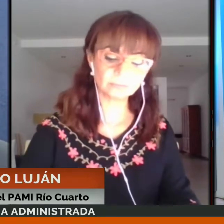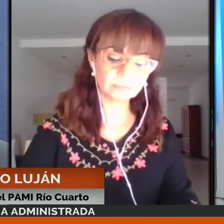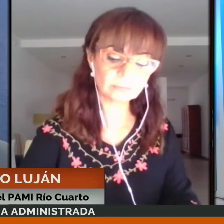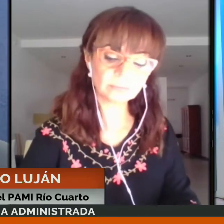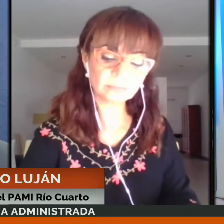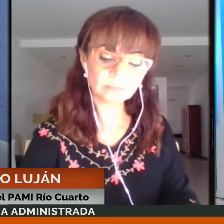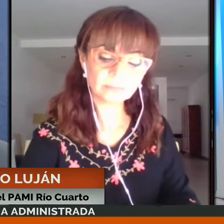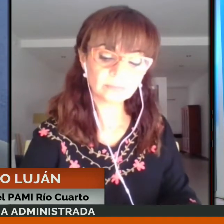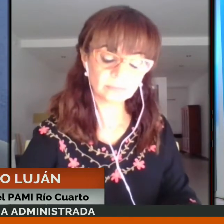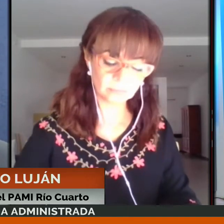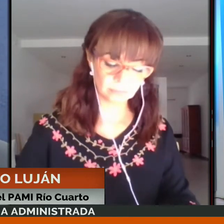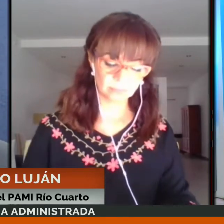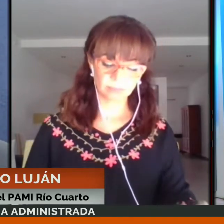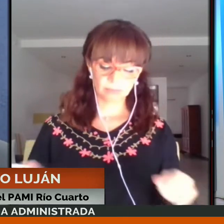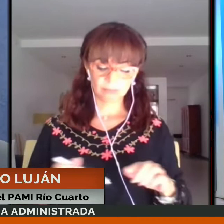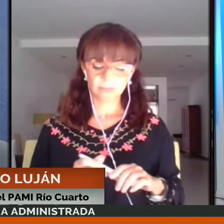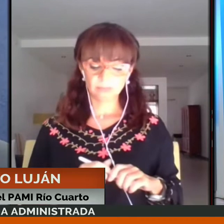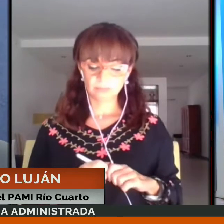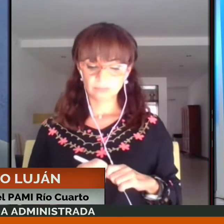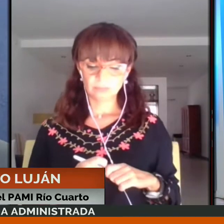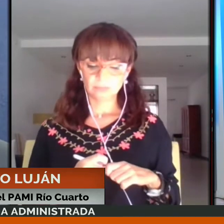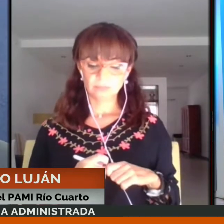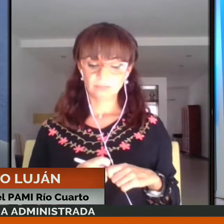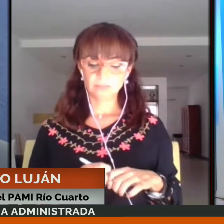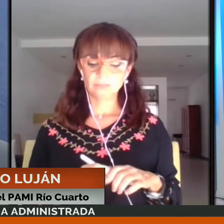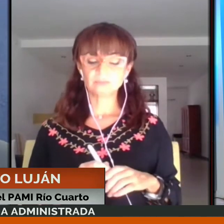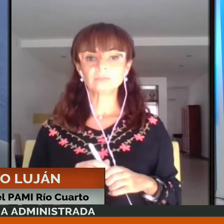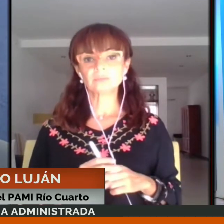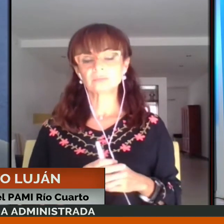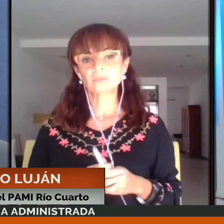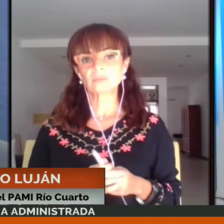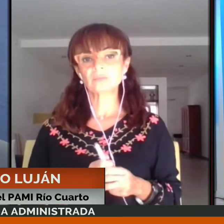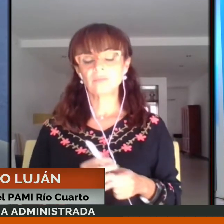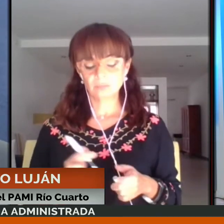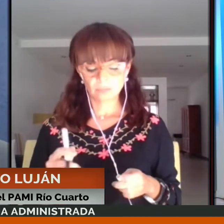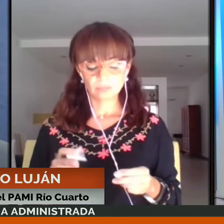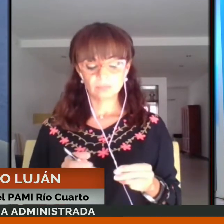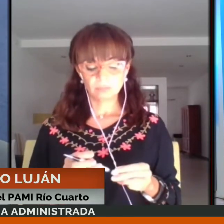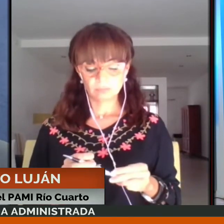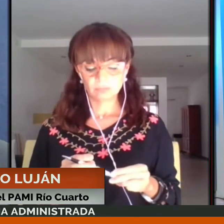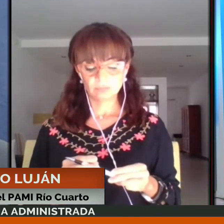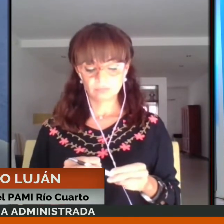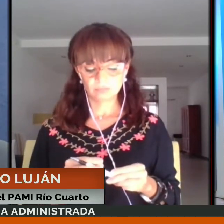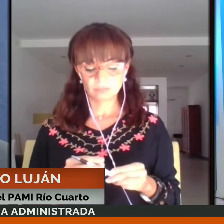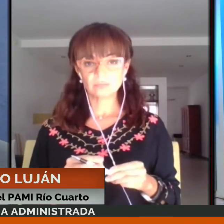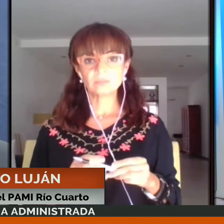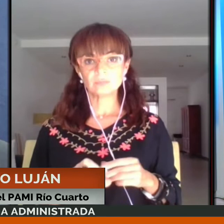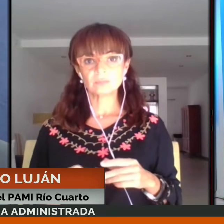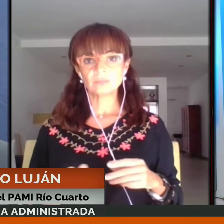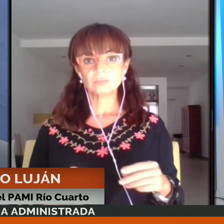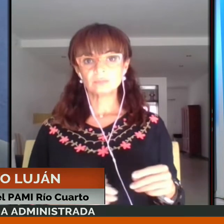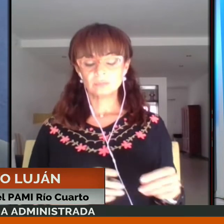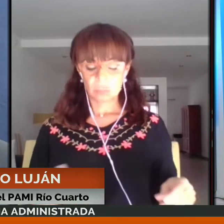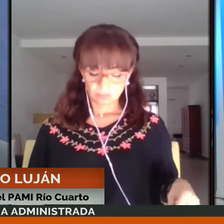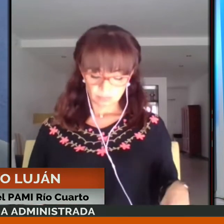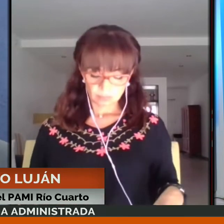el mundo? Porque hay una discusión muy importante acerca de cómo respetar los derechos de los adultos mayores y al mismo tiempo protegerlos. El caso más